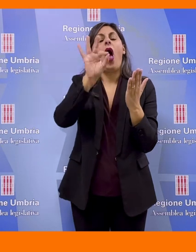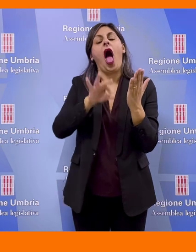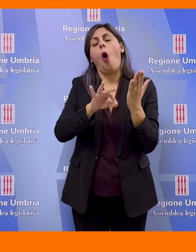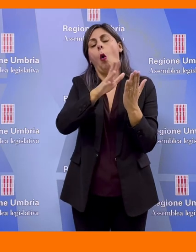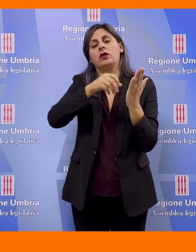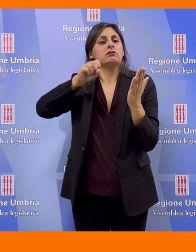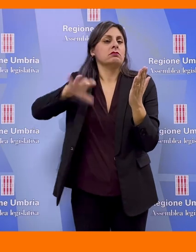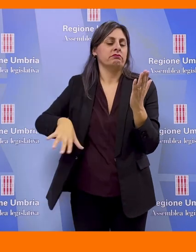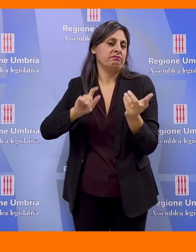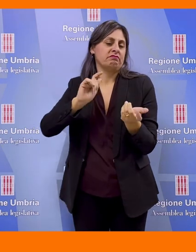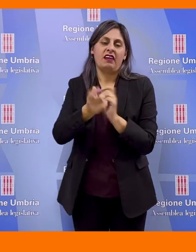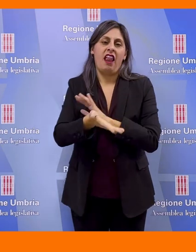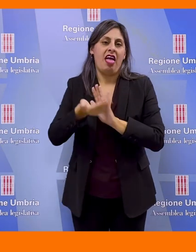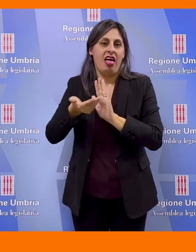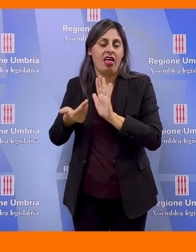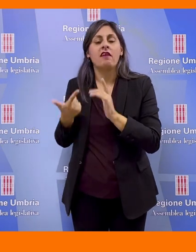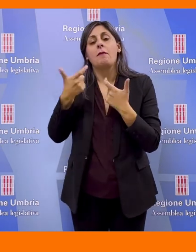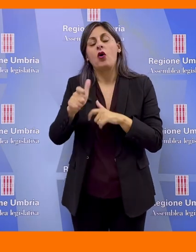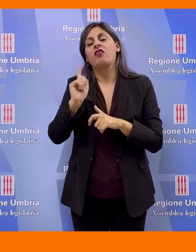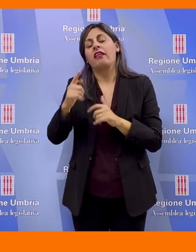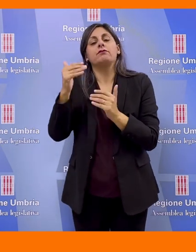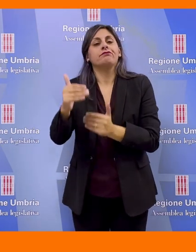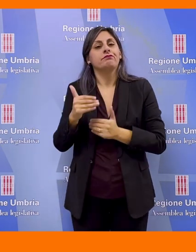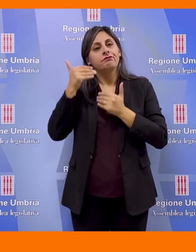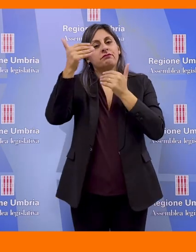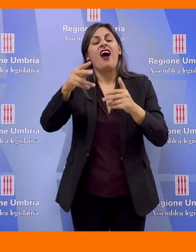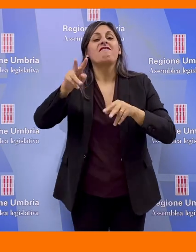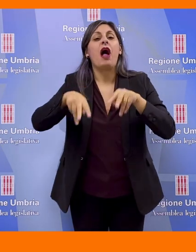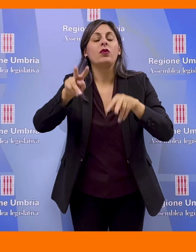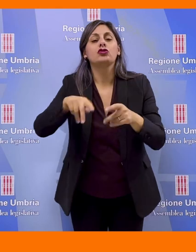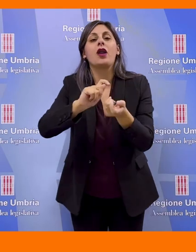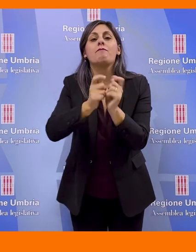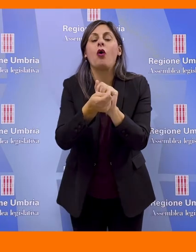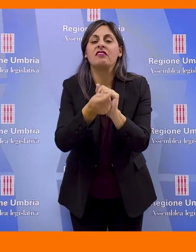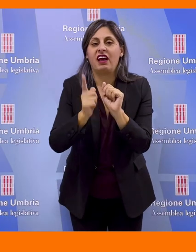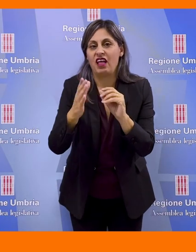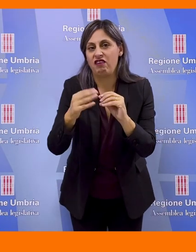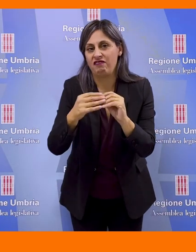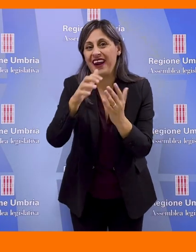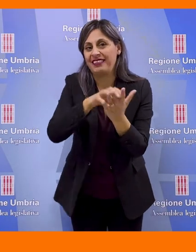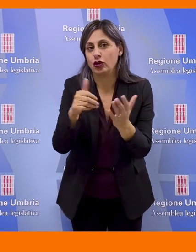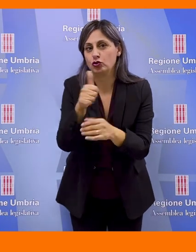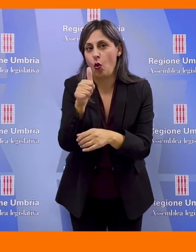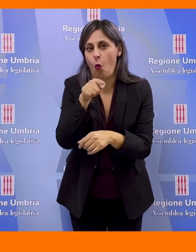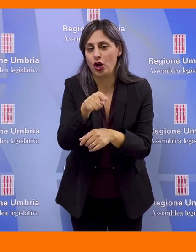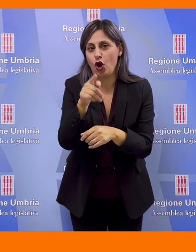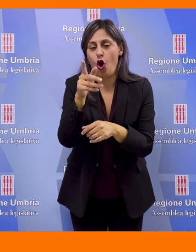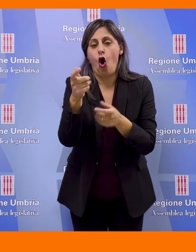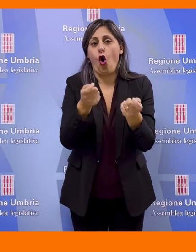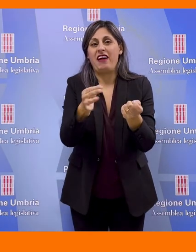articoli per rinviare ad un momento successivo la valutazione delle modifiche da portare al testo unico del governo